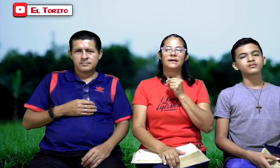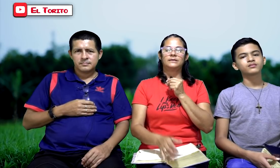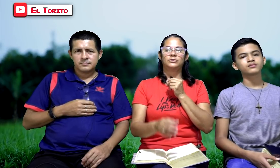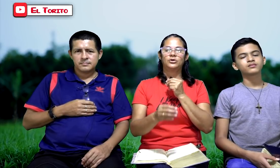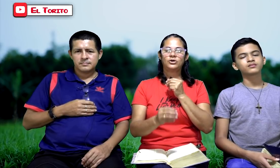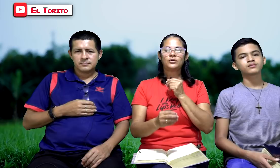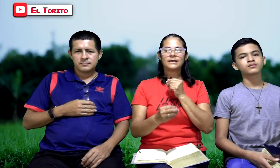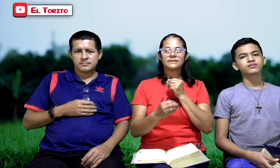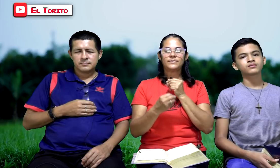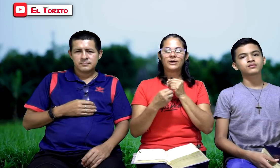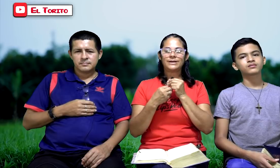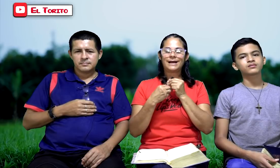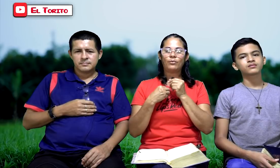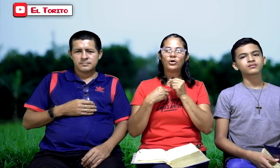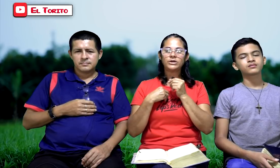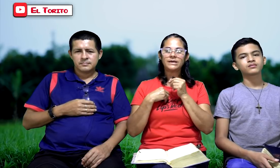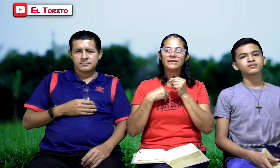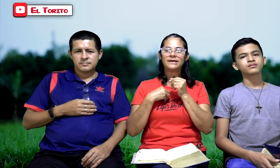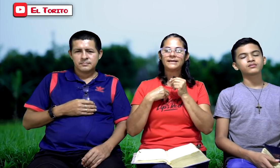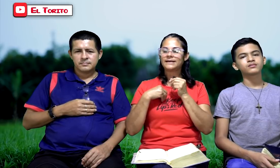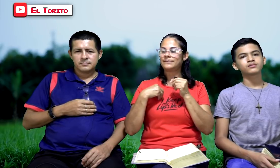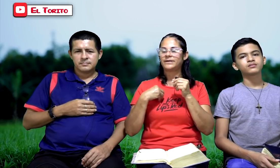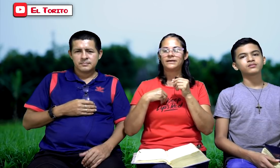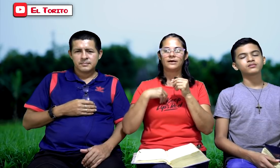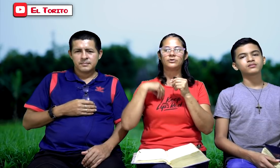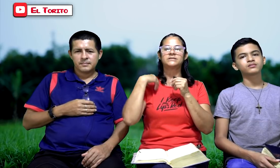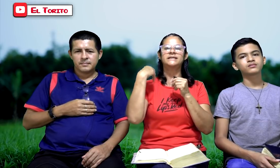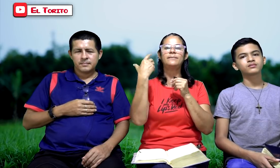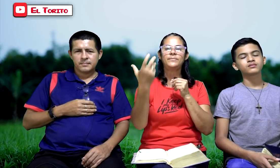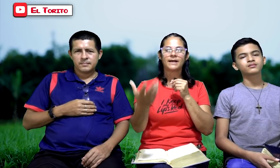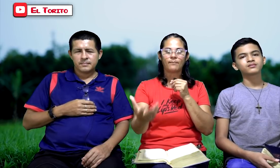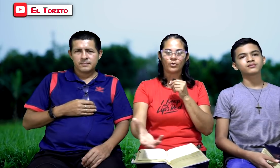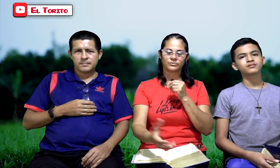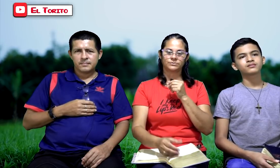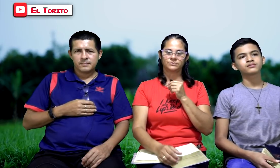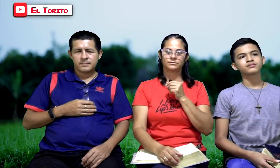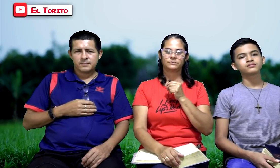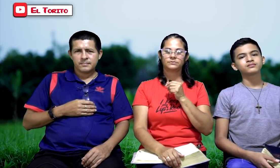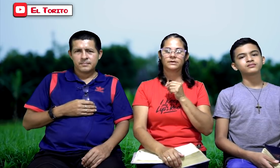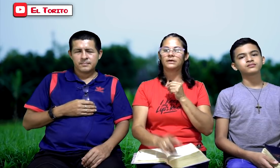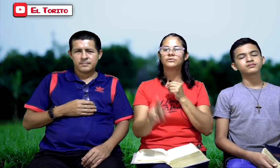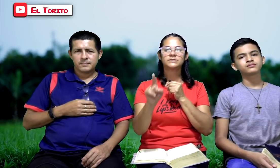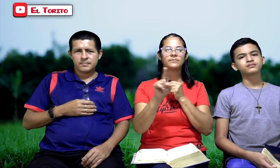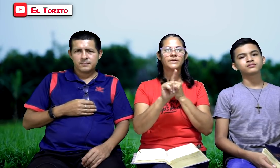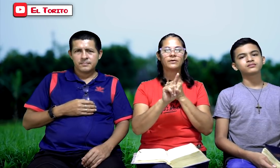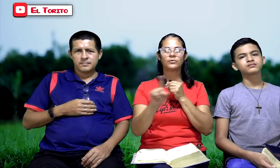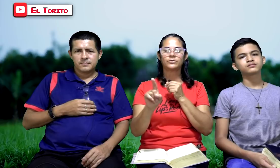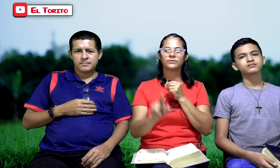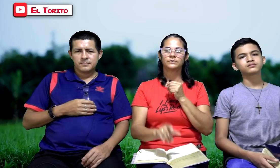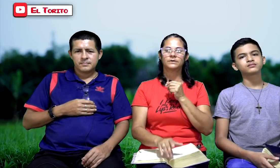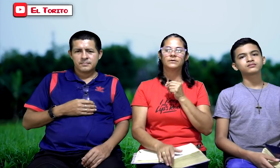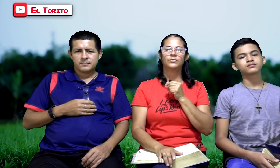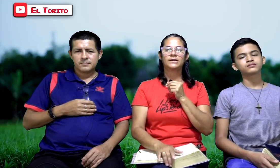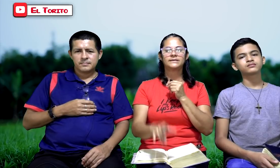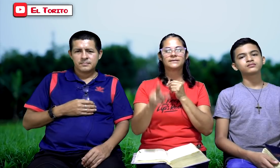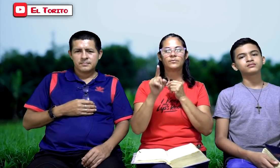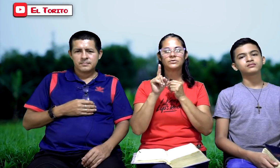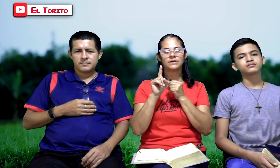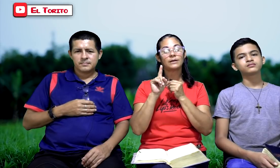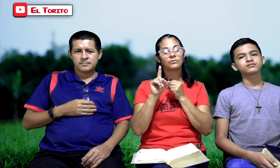Dios nos ha sembrado el amor y quiere que el predicador siembre amor. Que no siembre odio. Porque le estamos, al